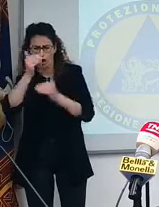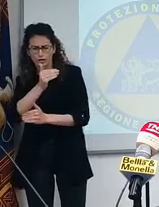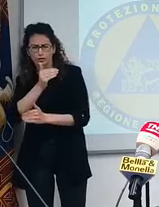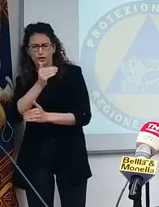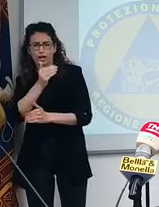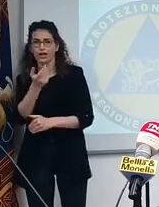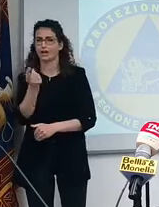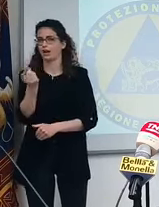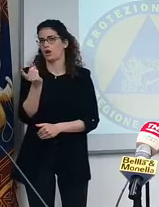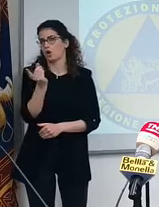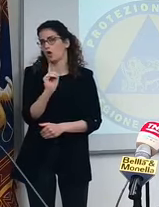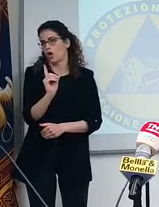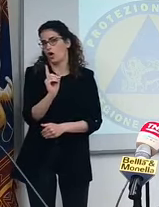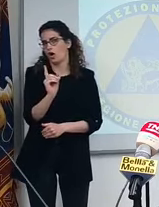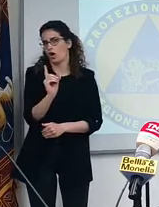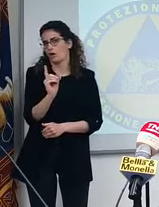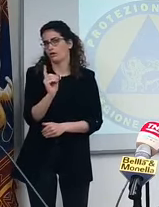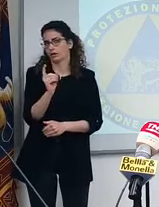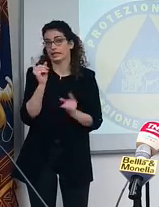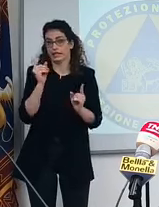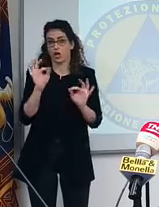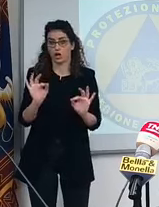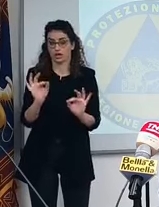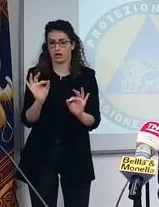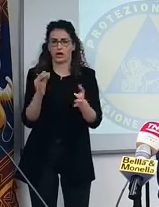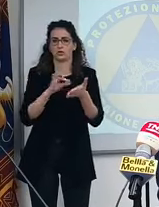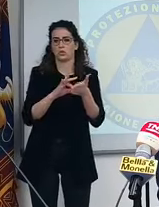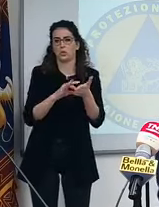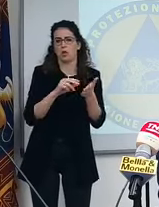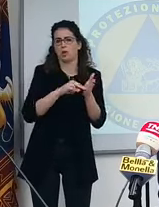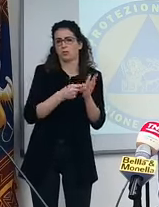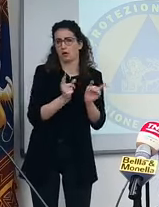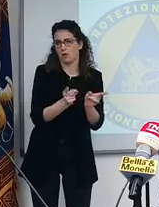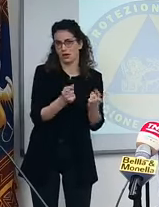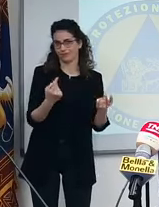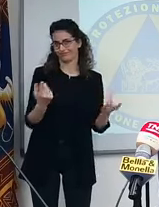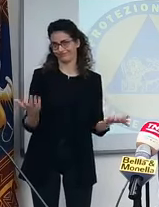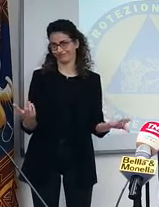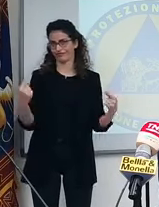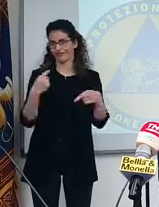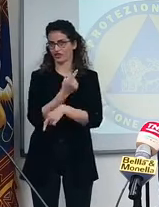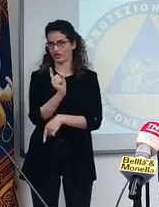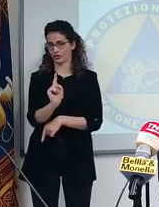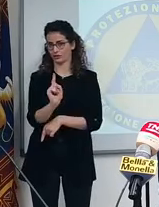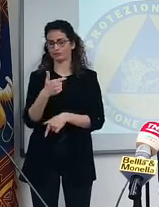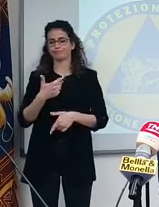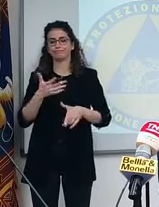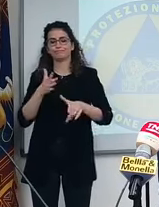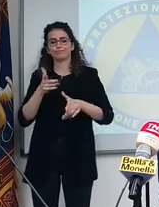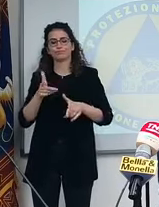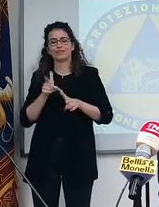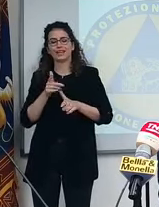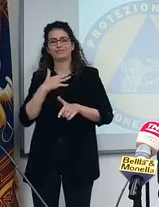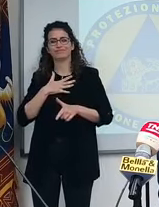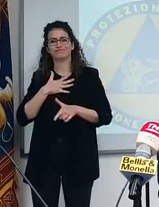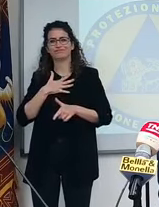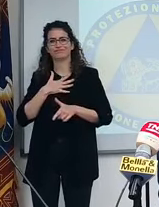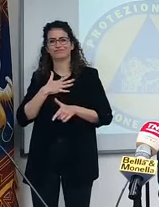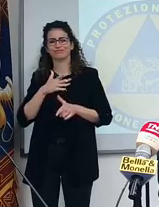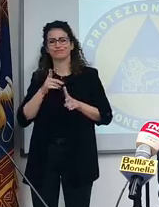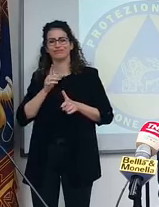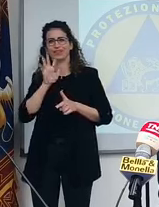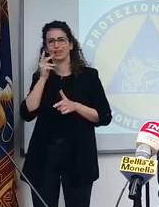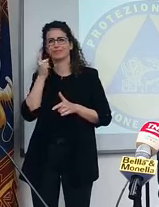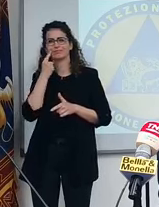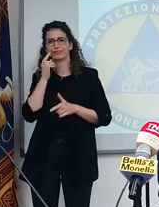perché se no non ci preoccuperemmo delle scuole. quindi ho l'impressione che questa modalità